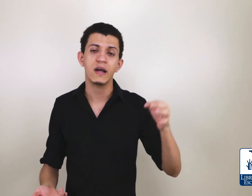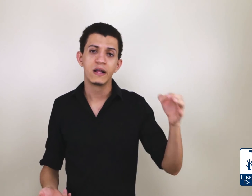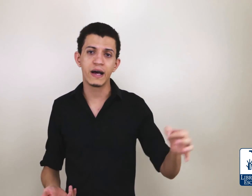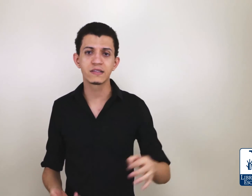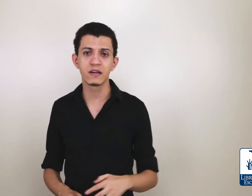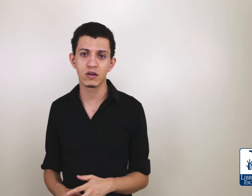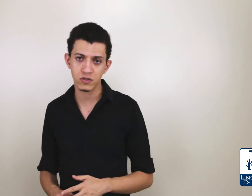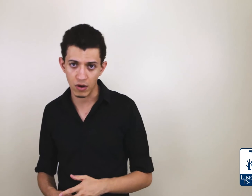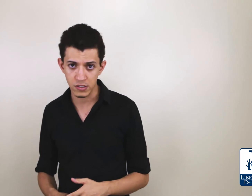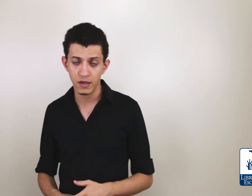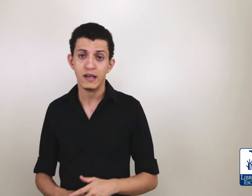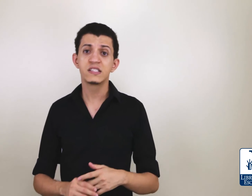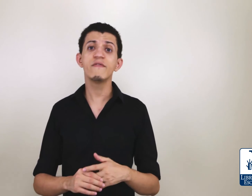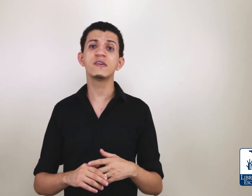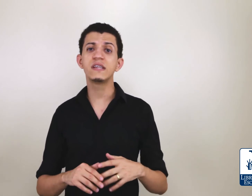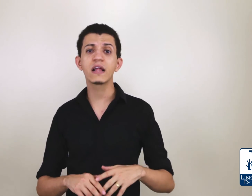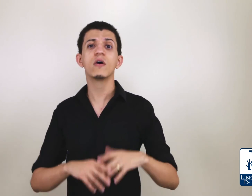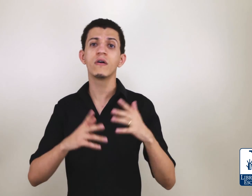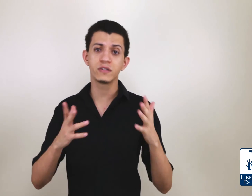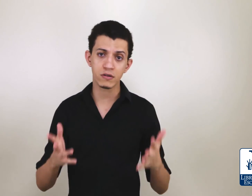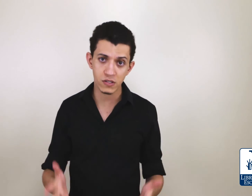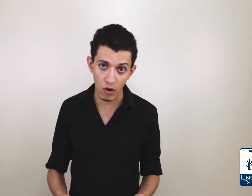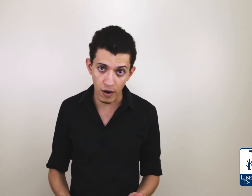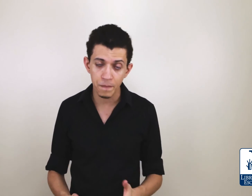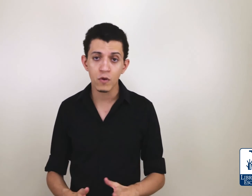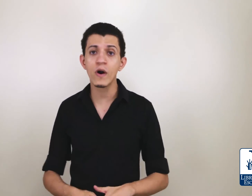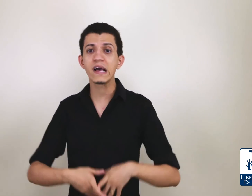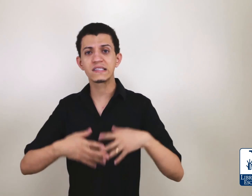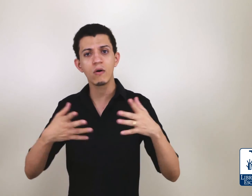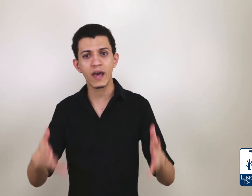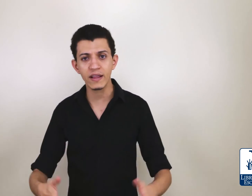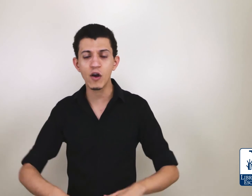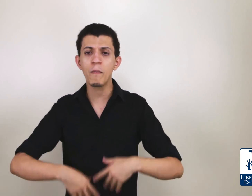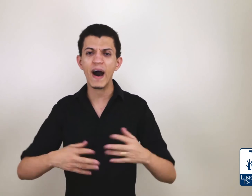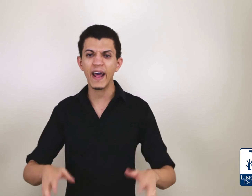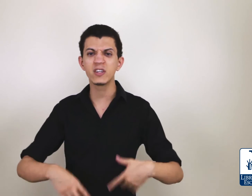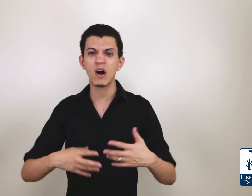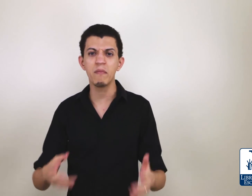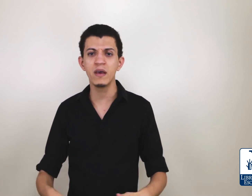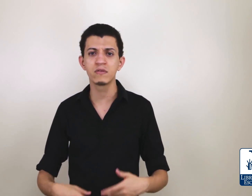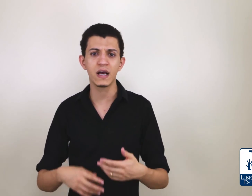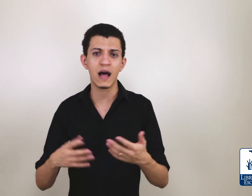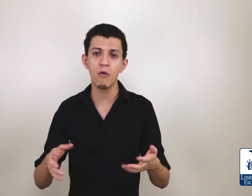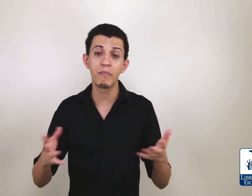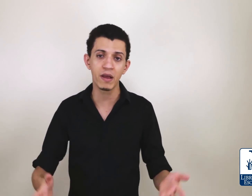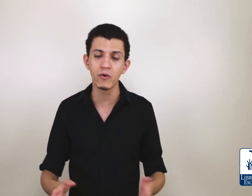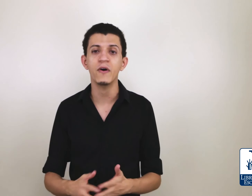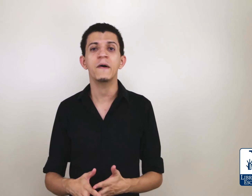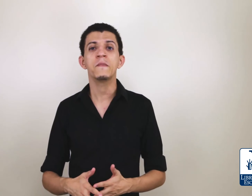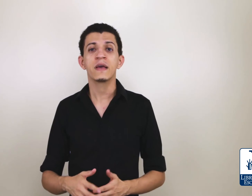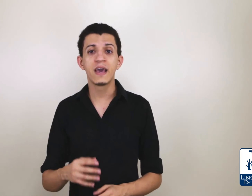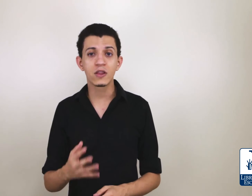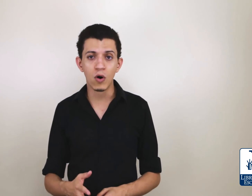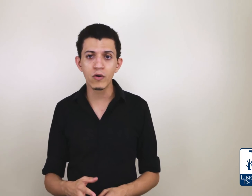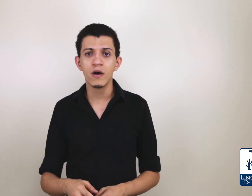das grandes autoescolas. Se você é dono de autoescola, conhece alguém, tem um parente, um amigo, sei lá, um primo, que é dono,